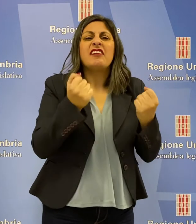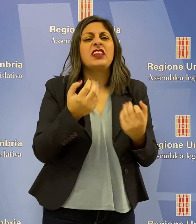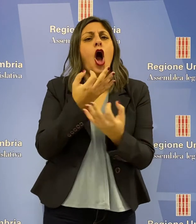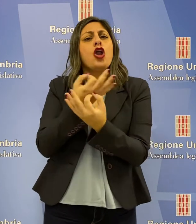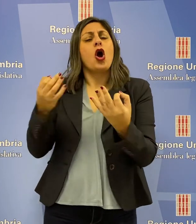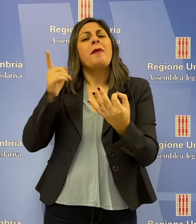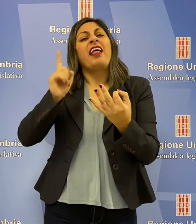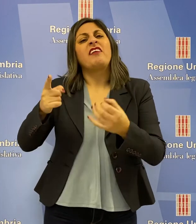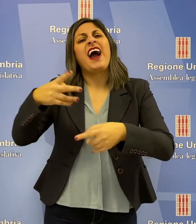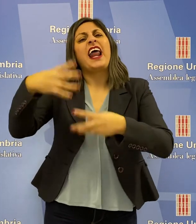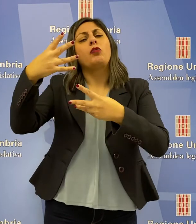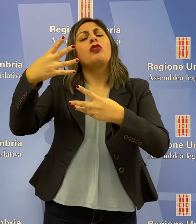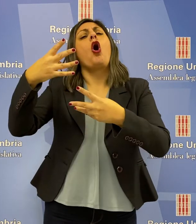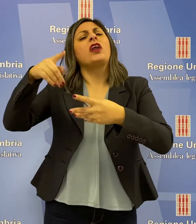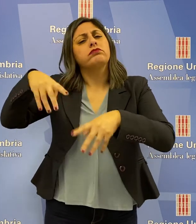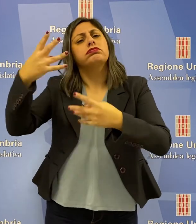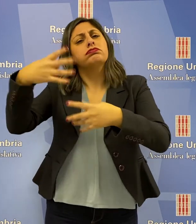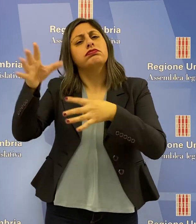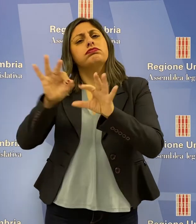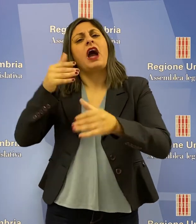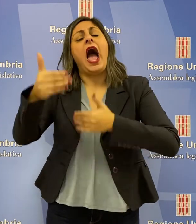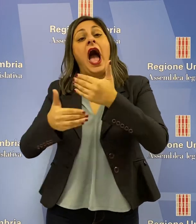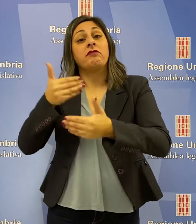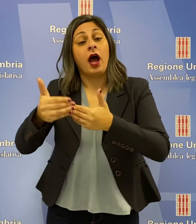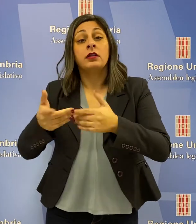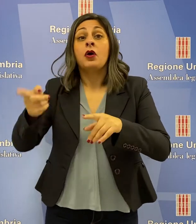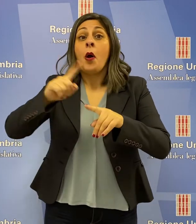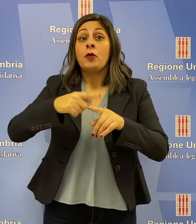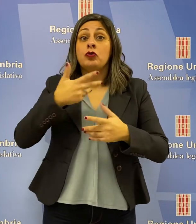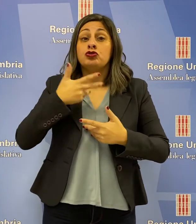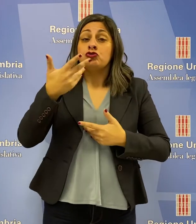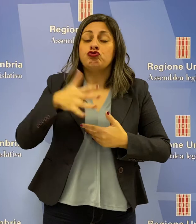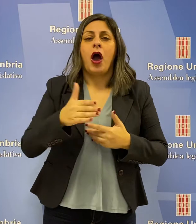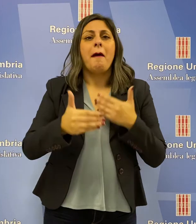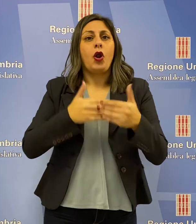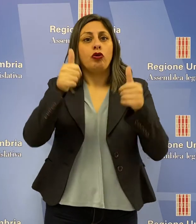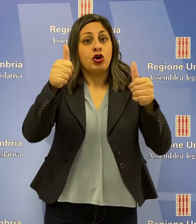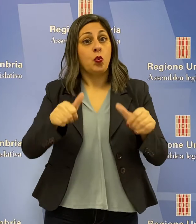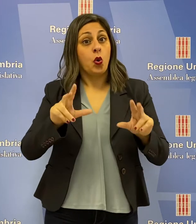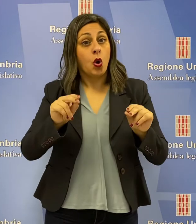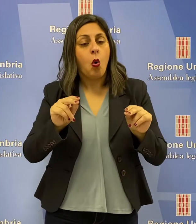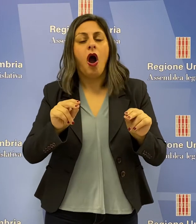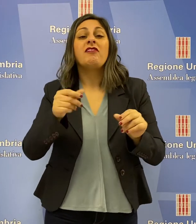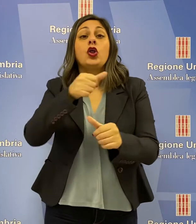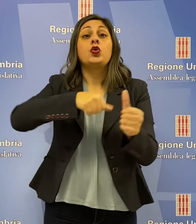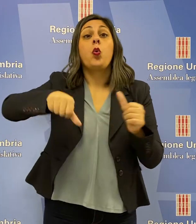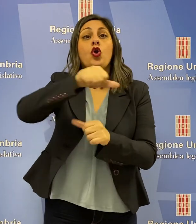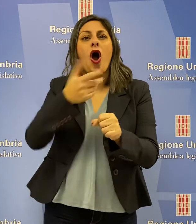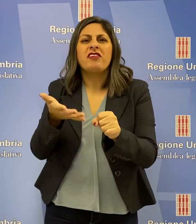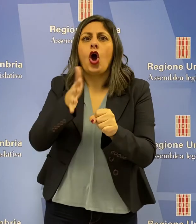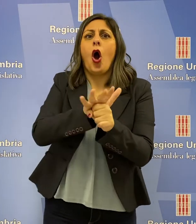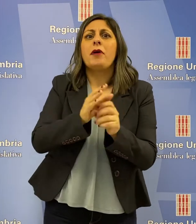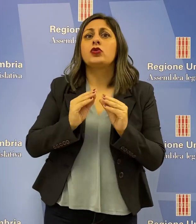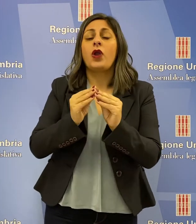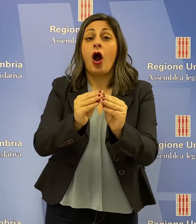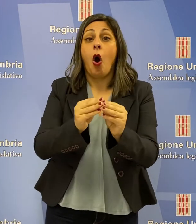con lo scorrimento di tutte le graduatorie già approvate, l'avvio di procedure per nuovi fabbisogni, la copertura del turnover con bandi con